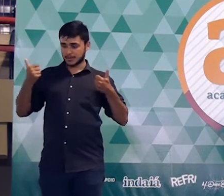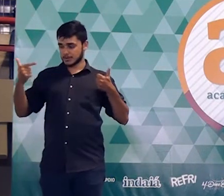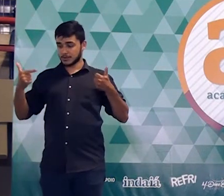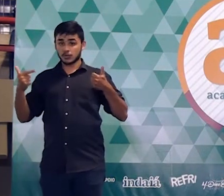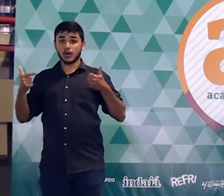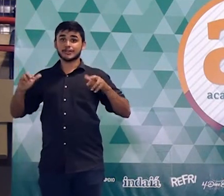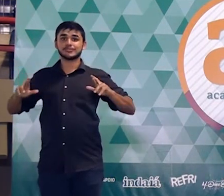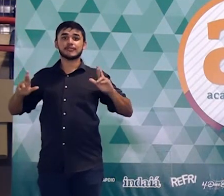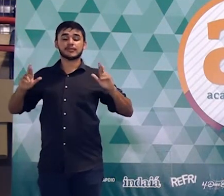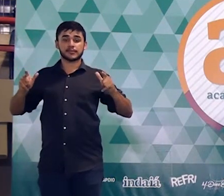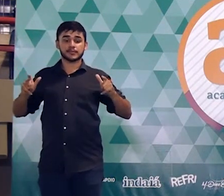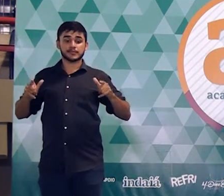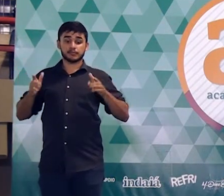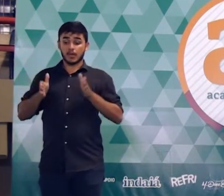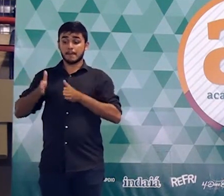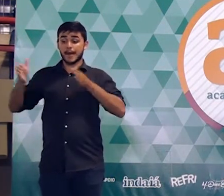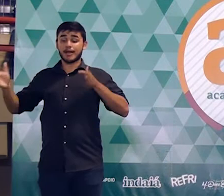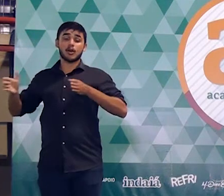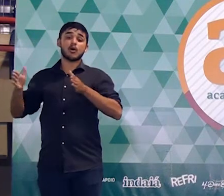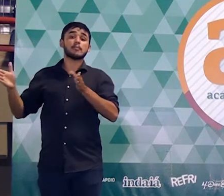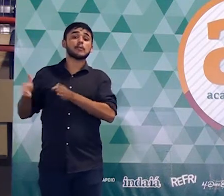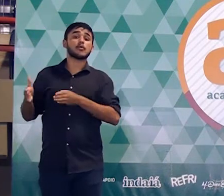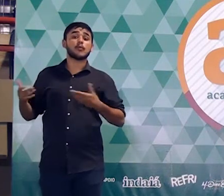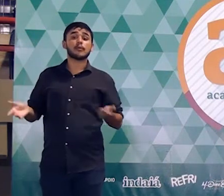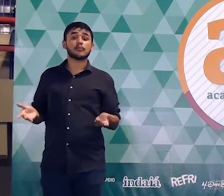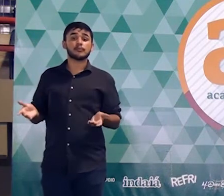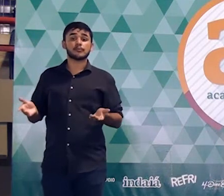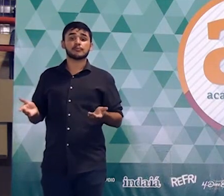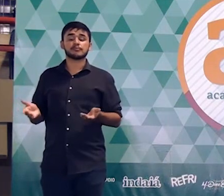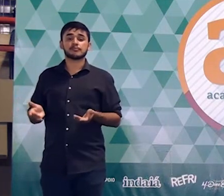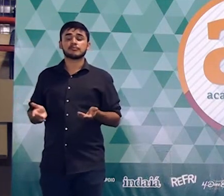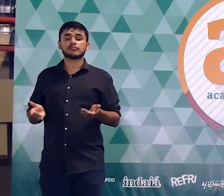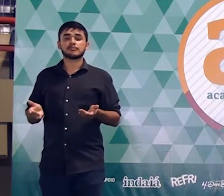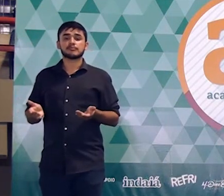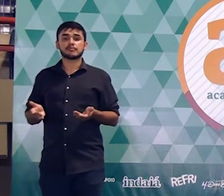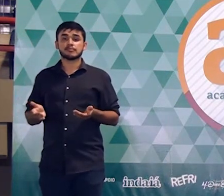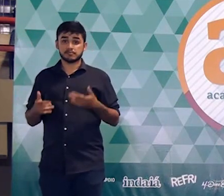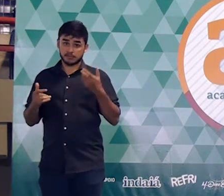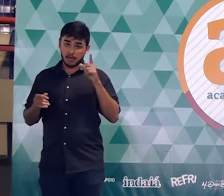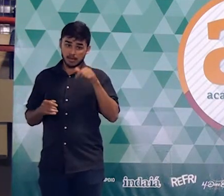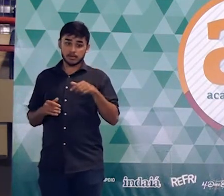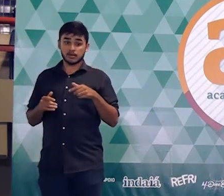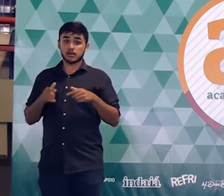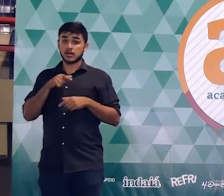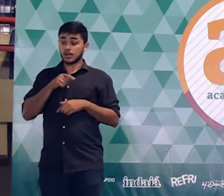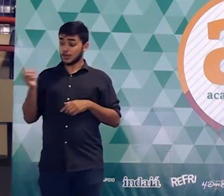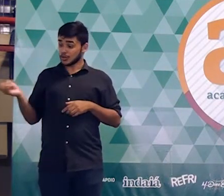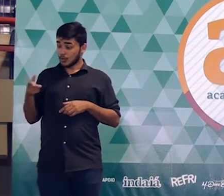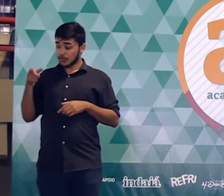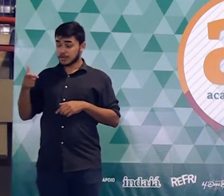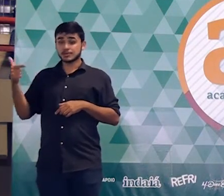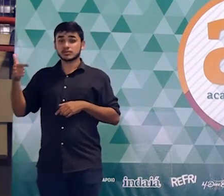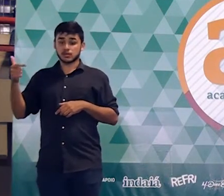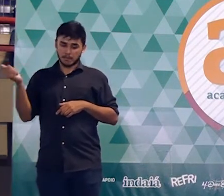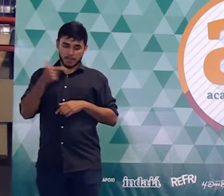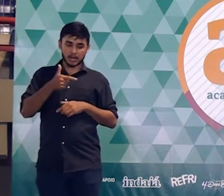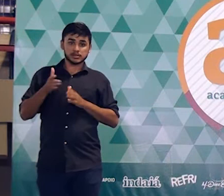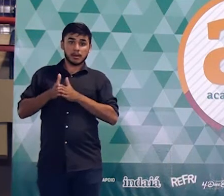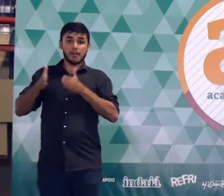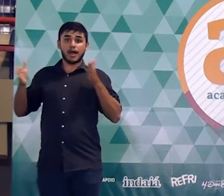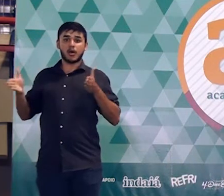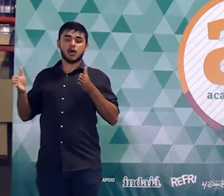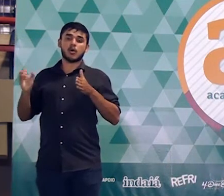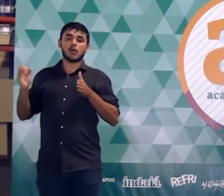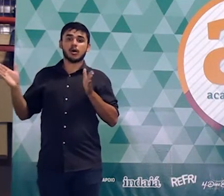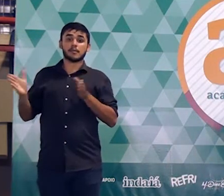nova área, ficou maior ou ficou menor que a anterior? A nova área ficou maior ou menor? Ficou